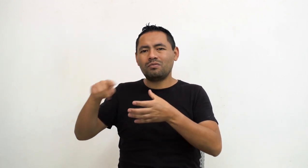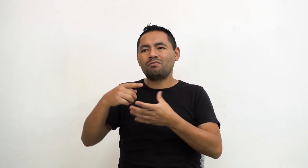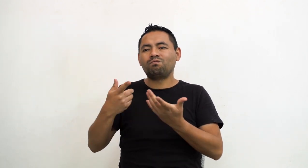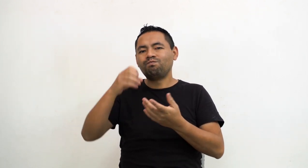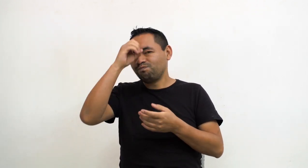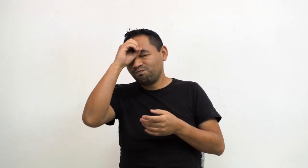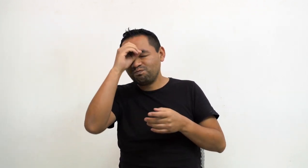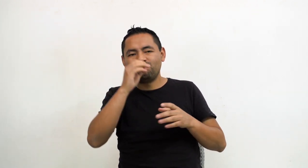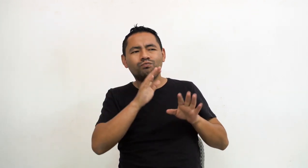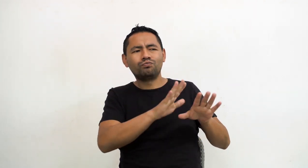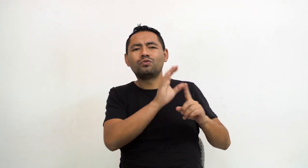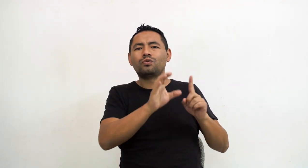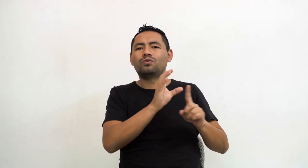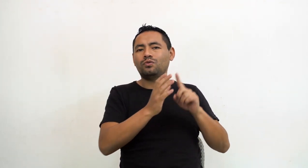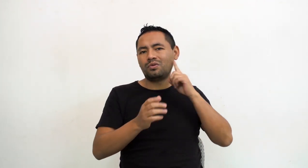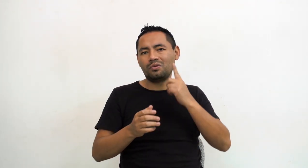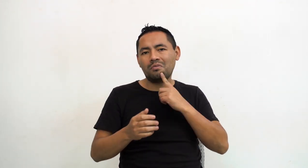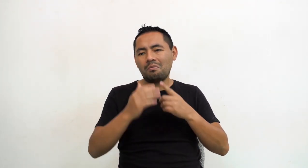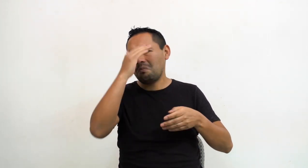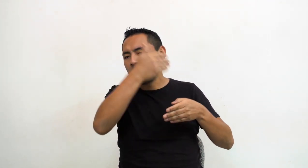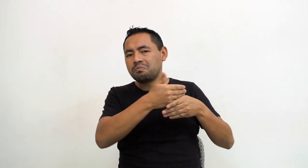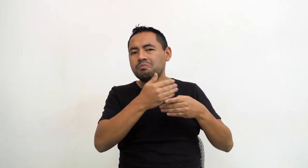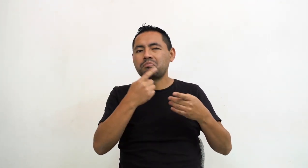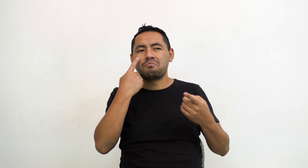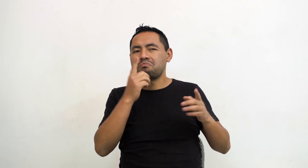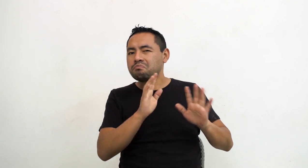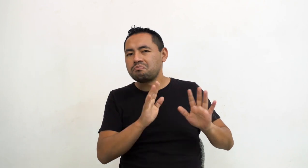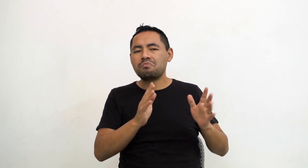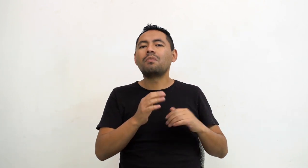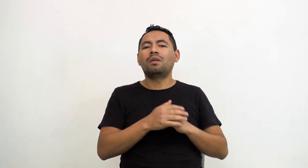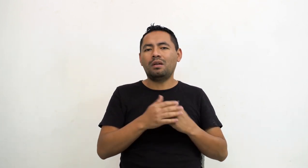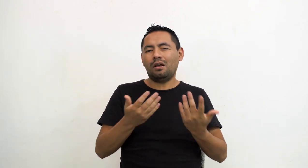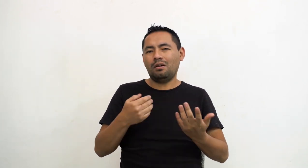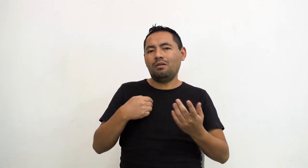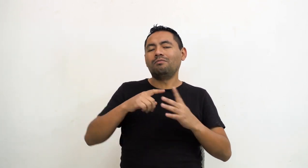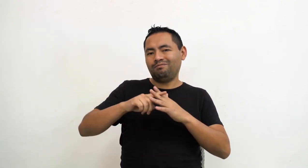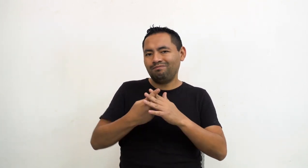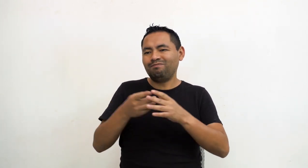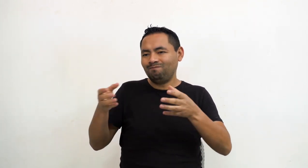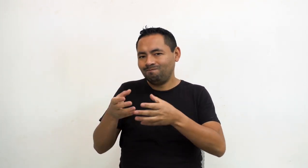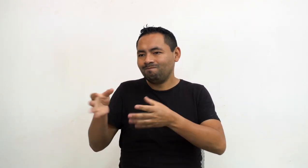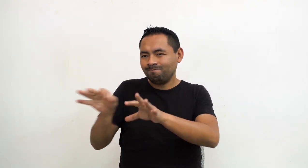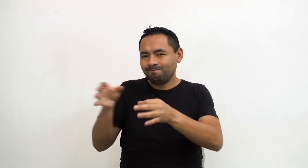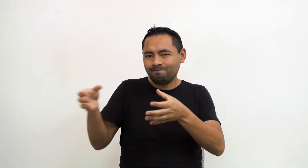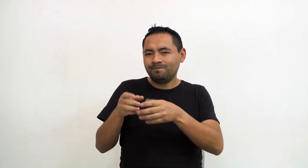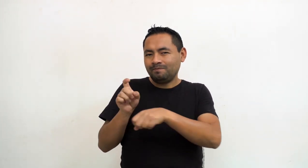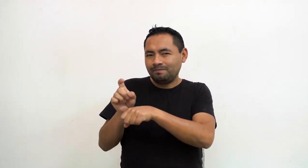comunidad de sordos, desconocía muchas cosas de la cultura sorda. Y es así que empezamos a enseñarles, a capacitarles acerca de la